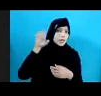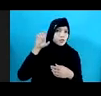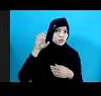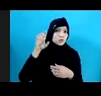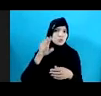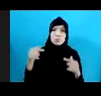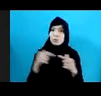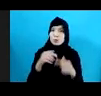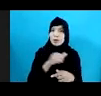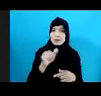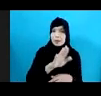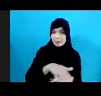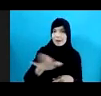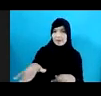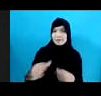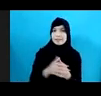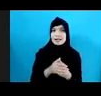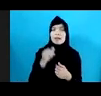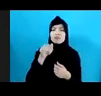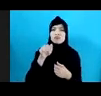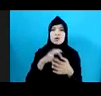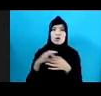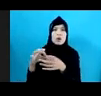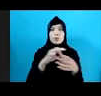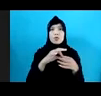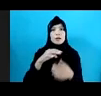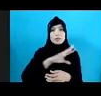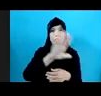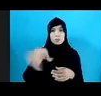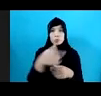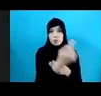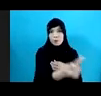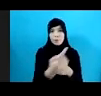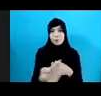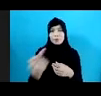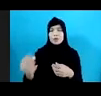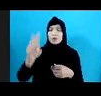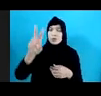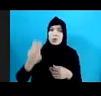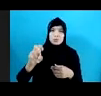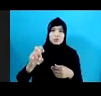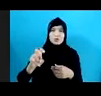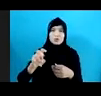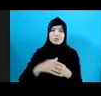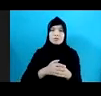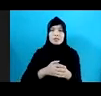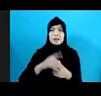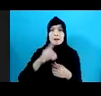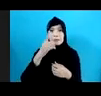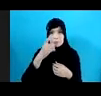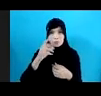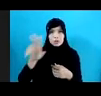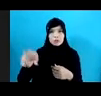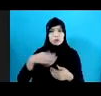Oleh sebab itu Kolaborasi Berbagai pihak Ini masih Perlu Masih diperlukan Untuk penyediaan Layanan